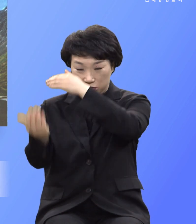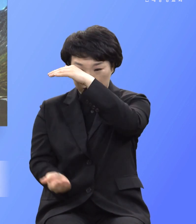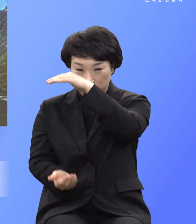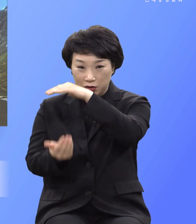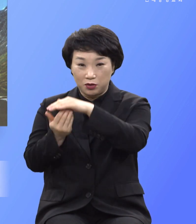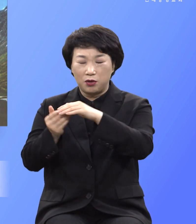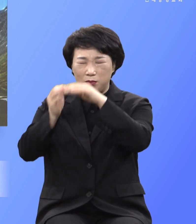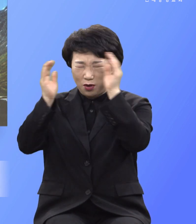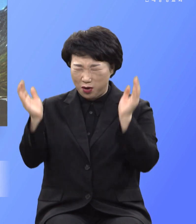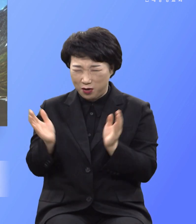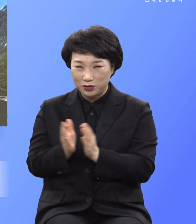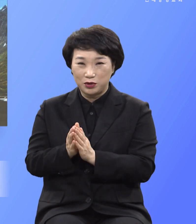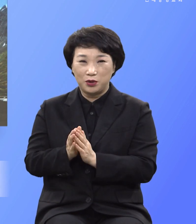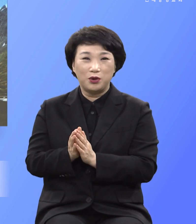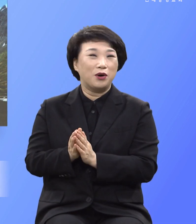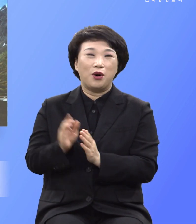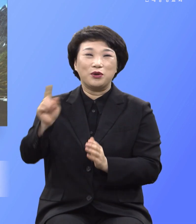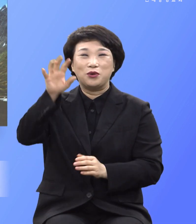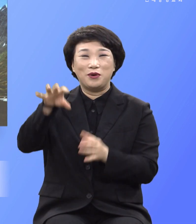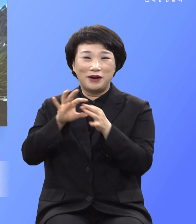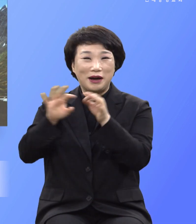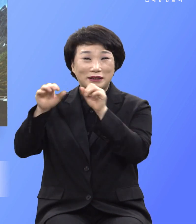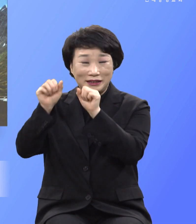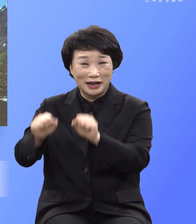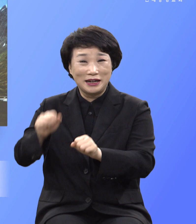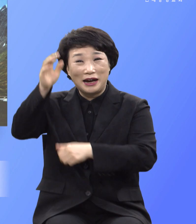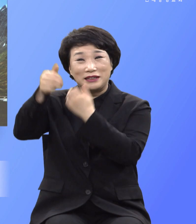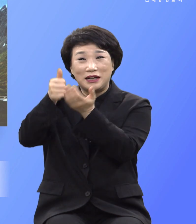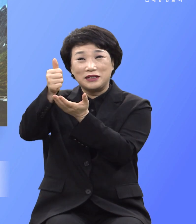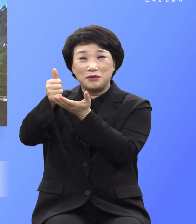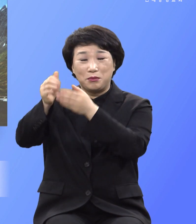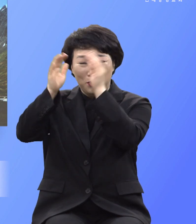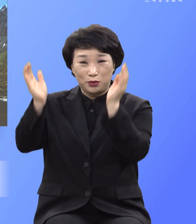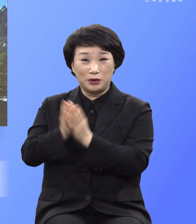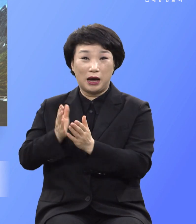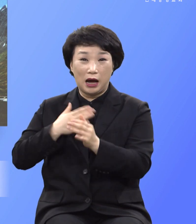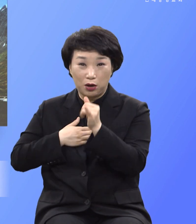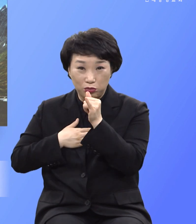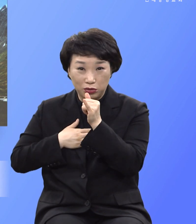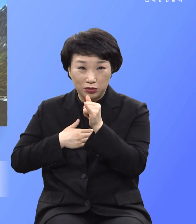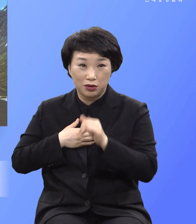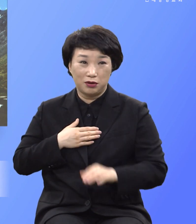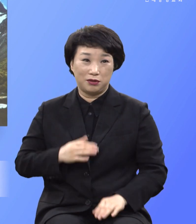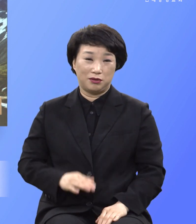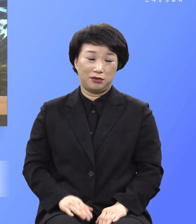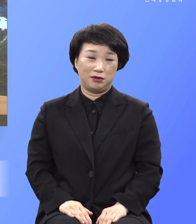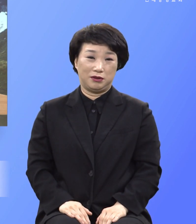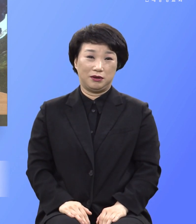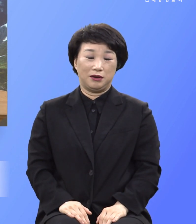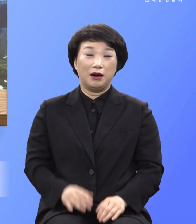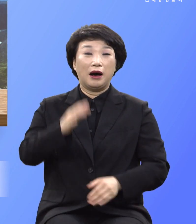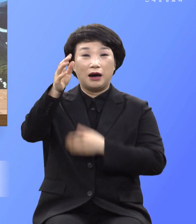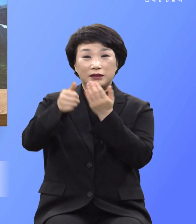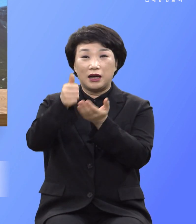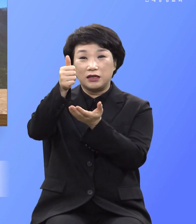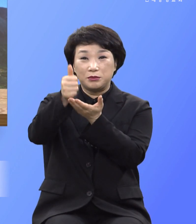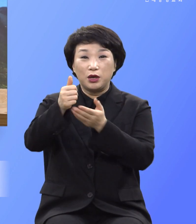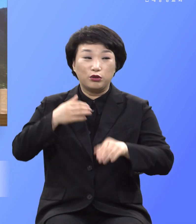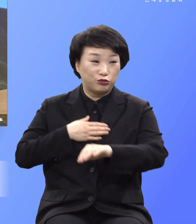무수부지하시기 때문에 다 알고 계신다 그래서 하나님은 우리의 원행심사가